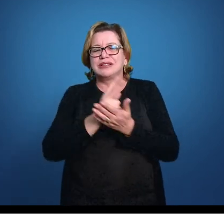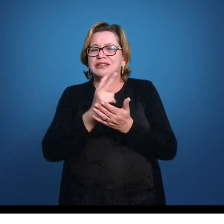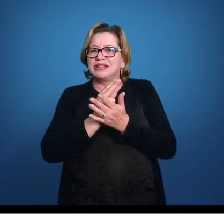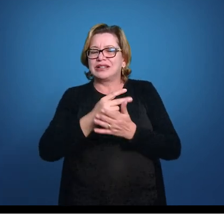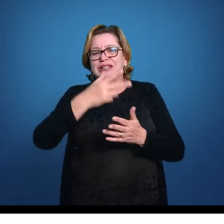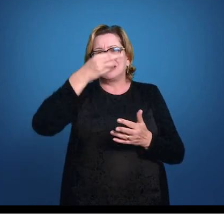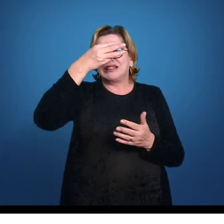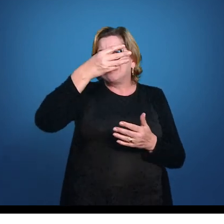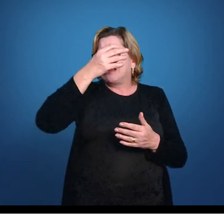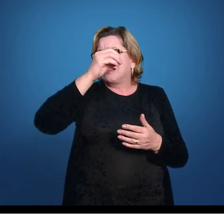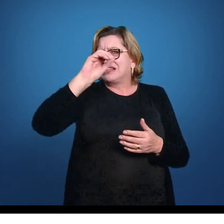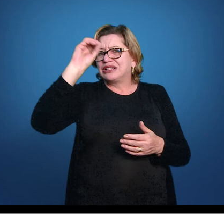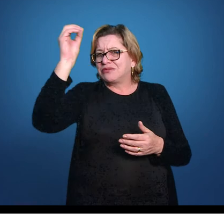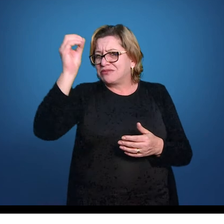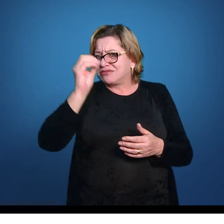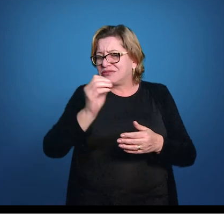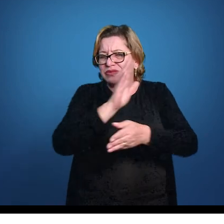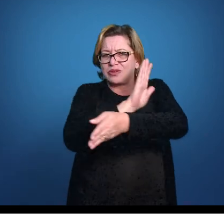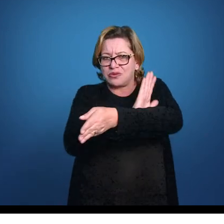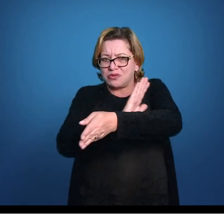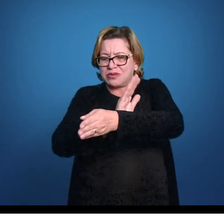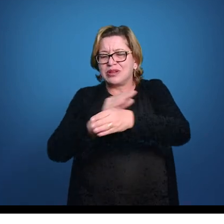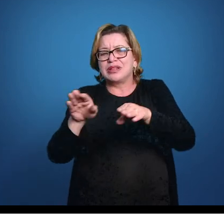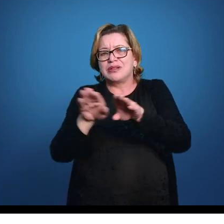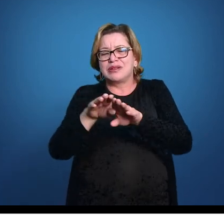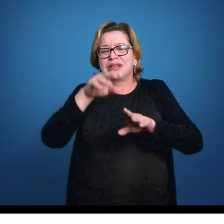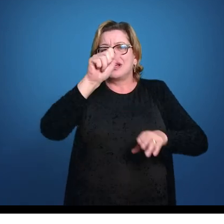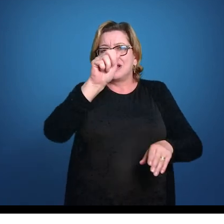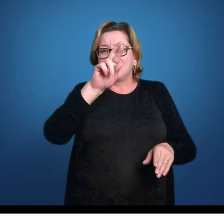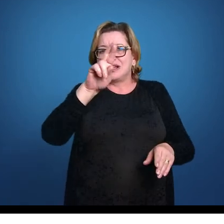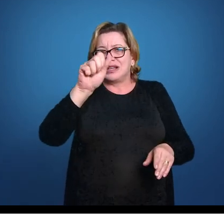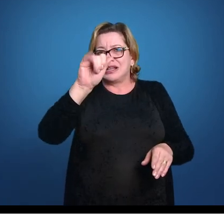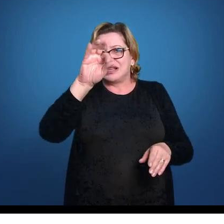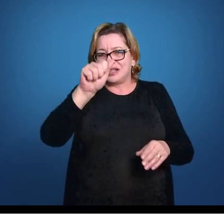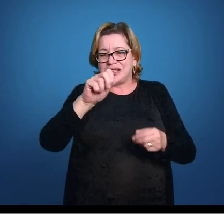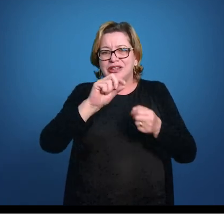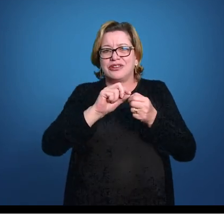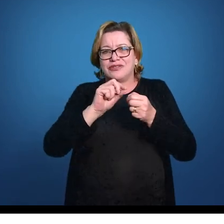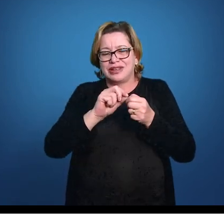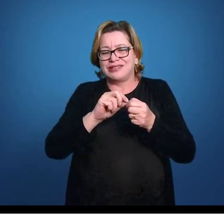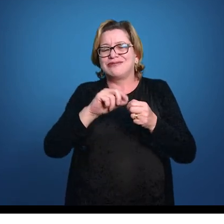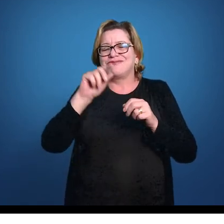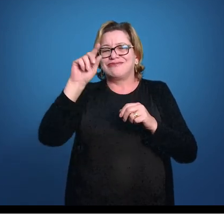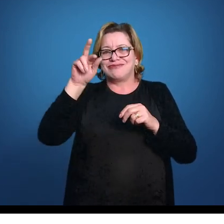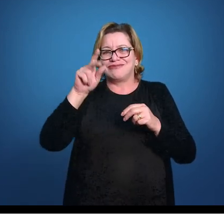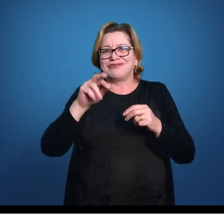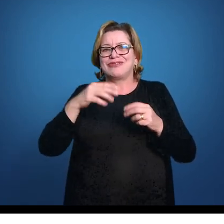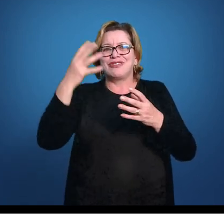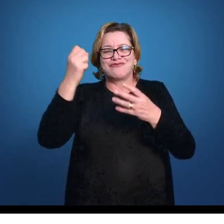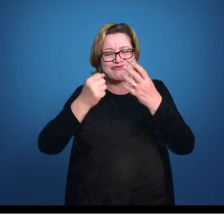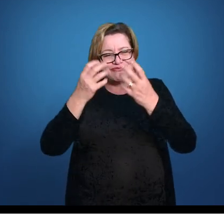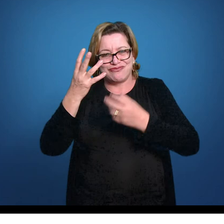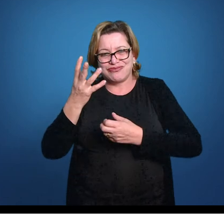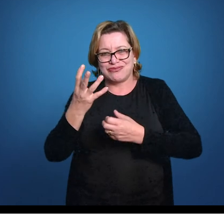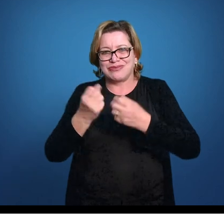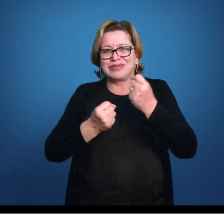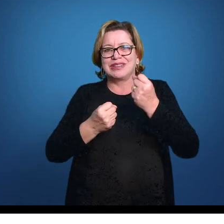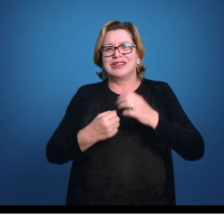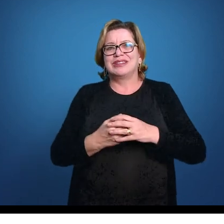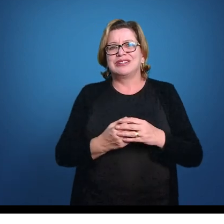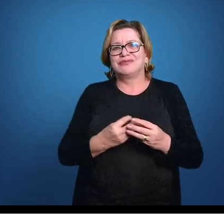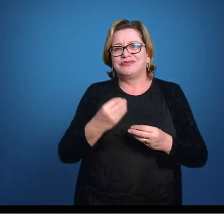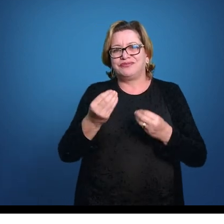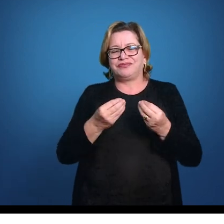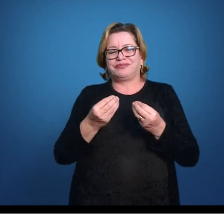tipo de viviparidade, matrotrófica, um pouquinho mais elaborada do que a lecitotrófica, onde o filhote só se alimenta dos